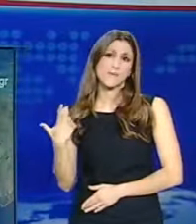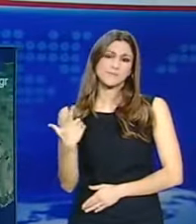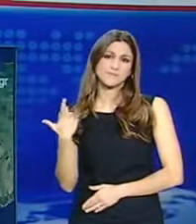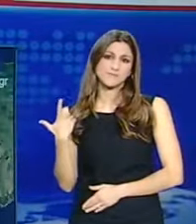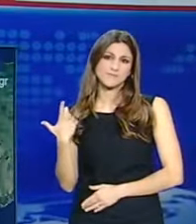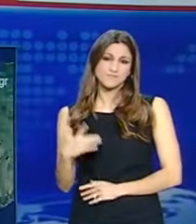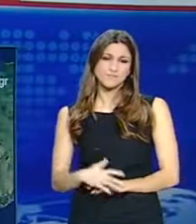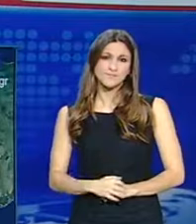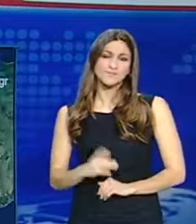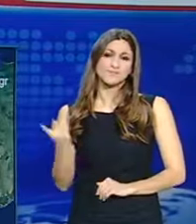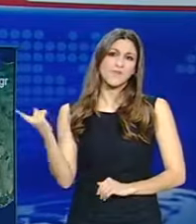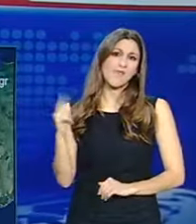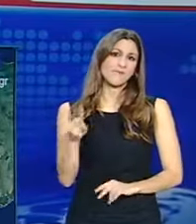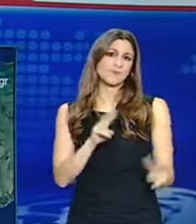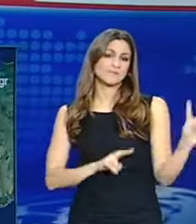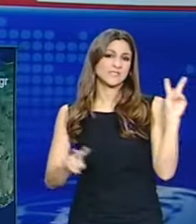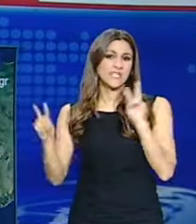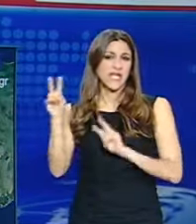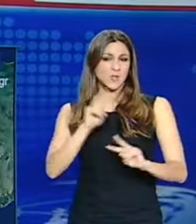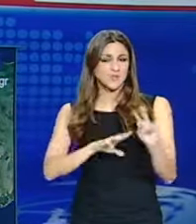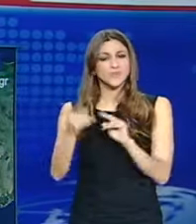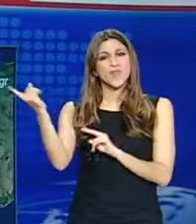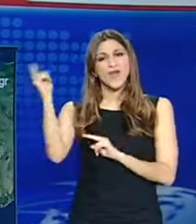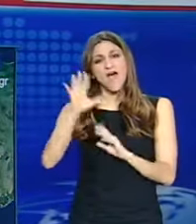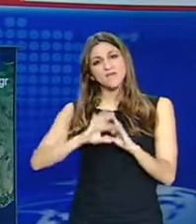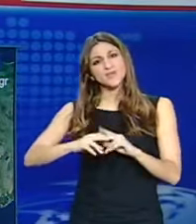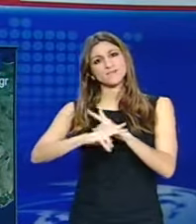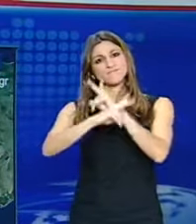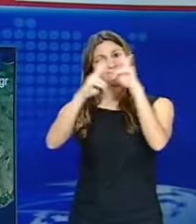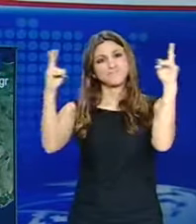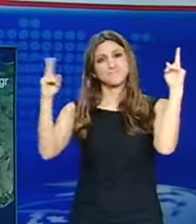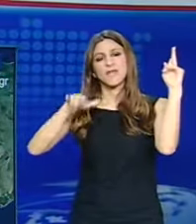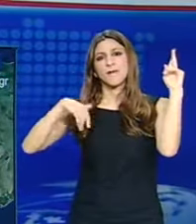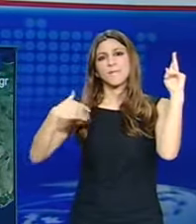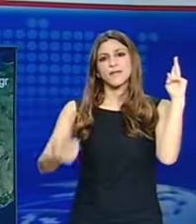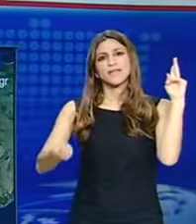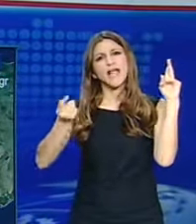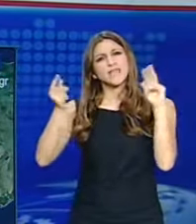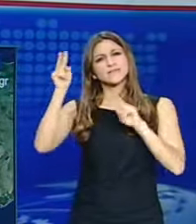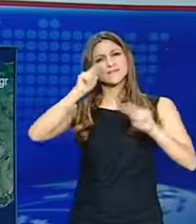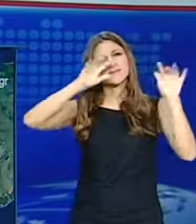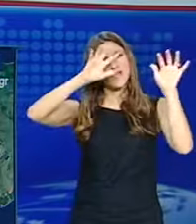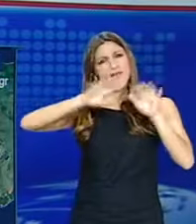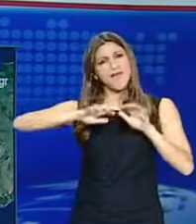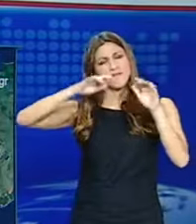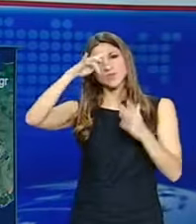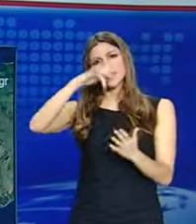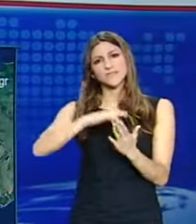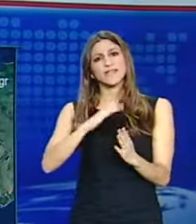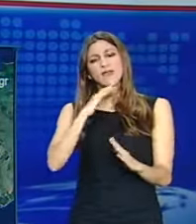Και μια ματιά στον αυριανό καιρό. Αύριο καιρός θα είναι αρχικά γενικά έφρυος αλλά σταδιακά θα αναπτυχθούν τοπικές νεφώσεις στα κεντρικά και νότια και θα